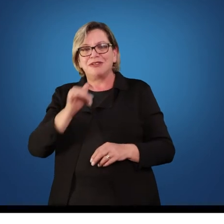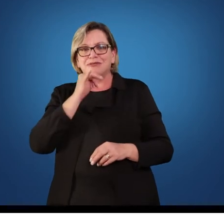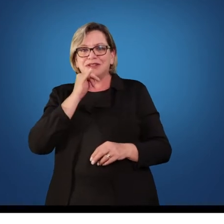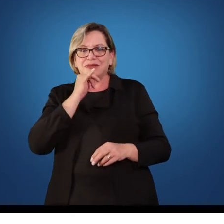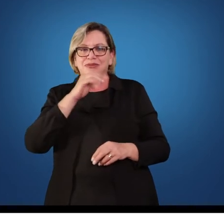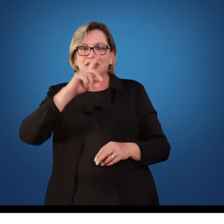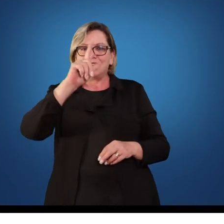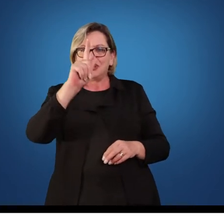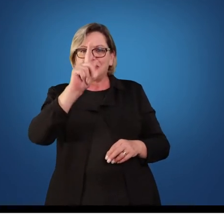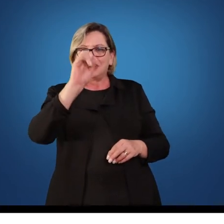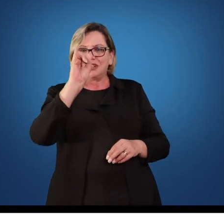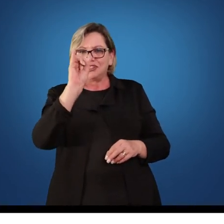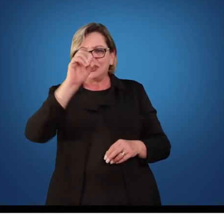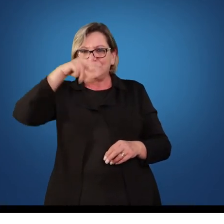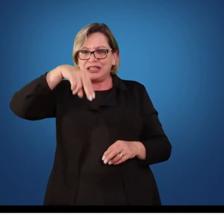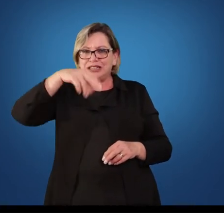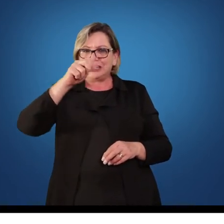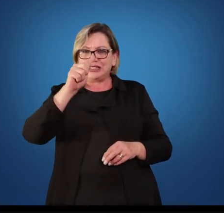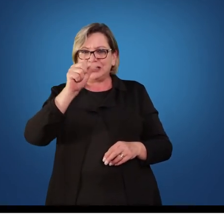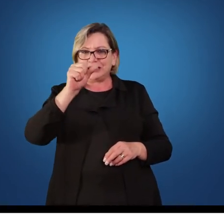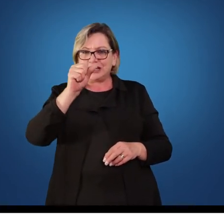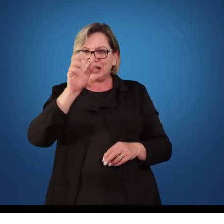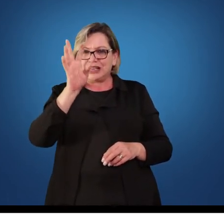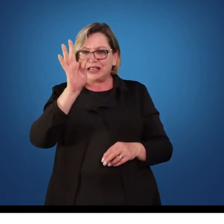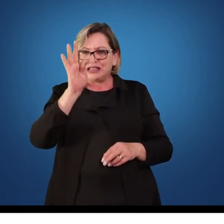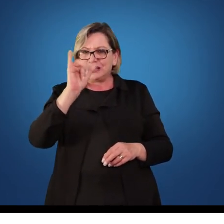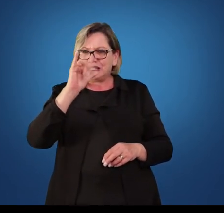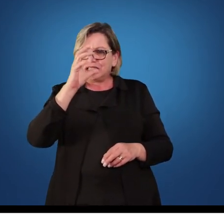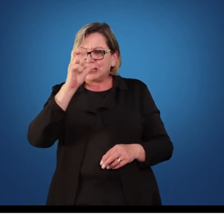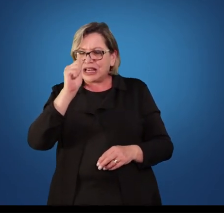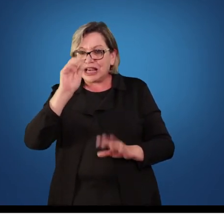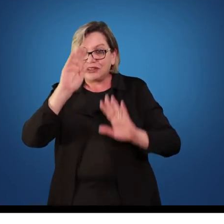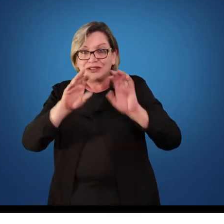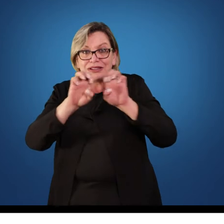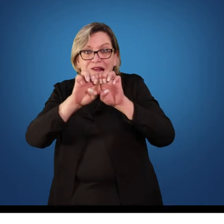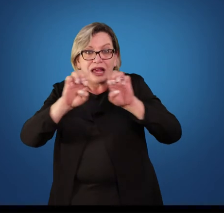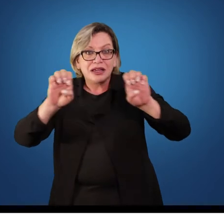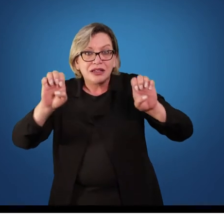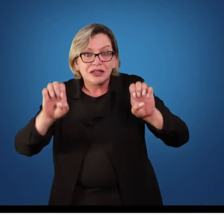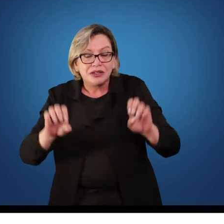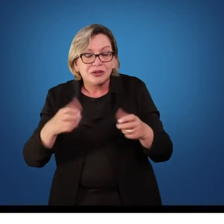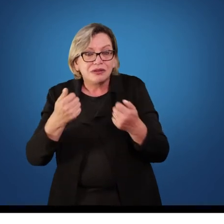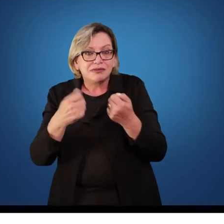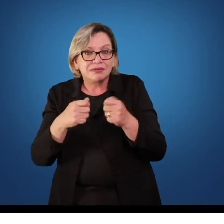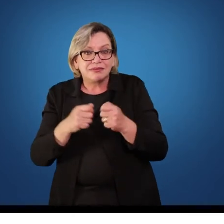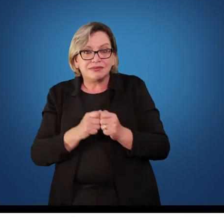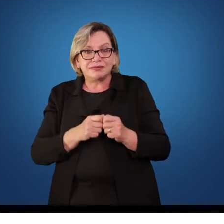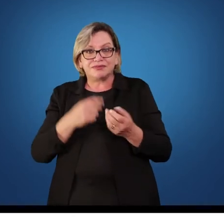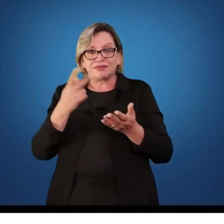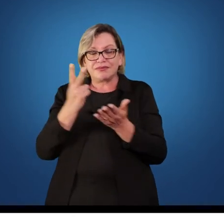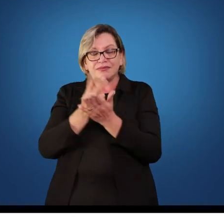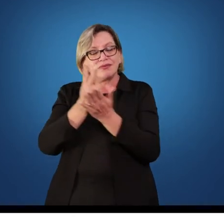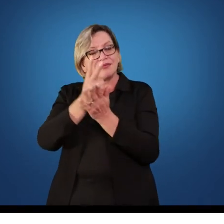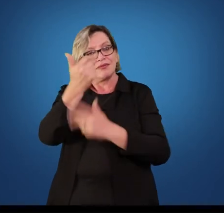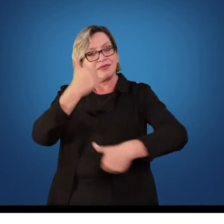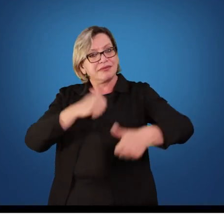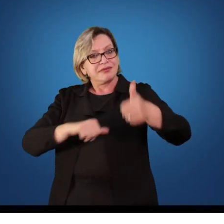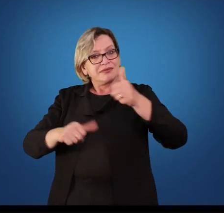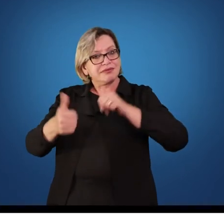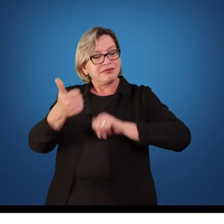Eu tenho estrutura na minha escola para fazer ginástica olímpica. Então, a avaliação envolve todos os